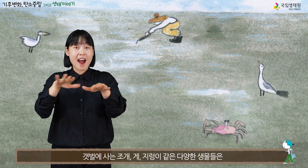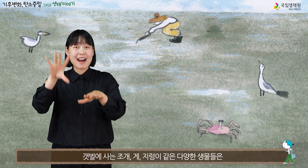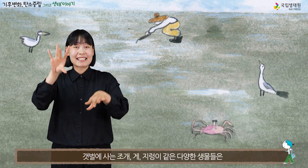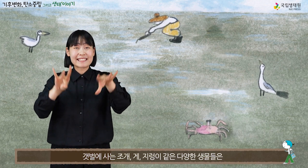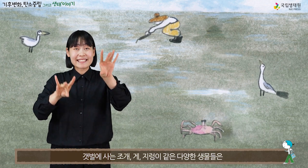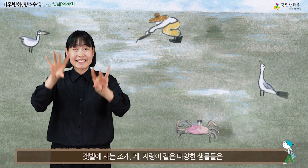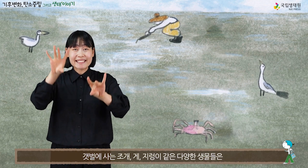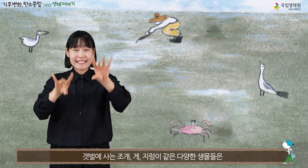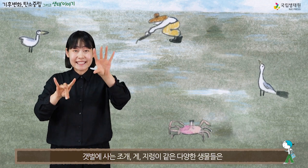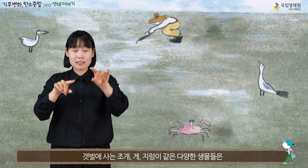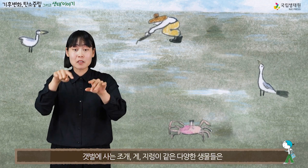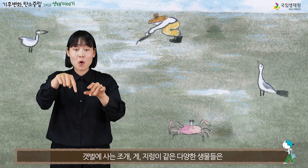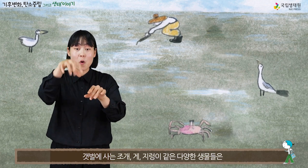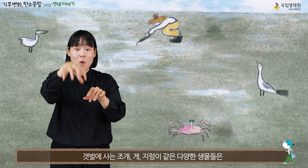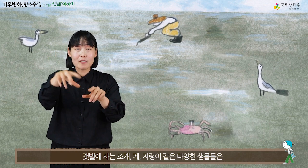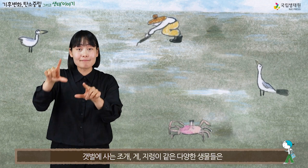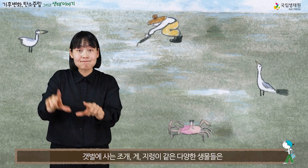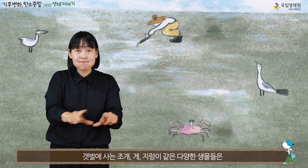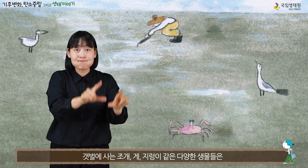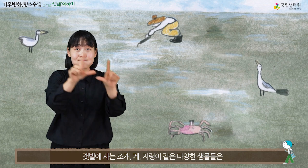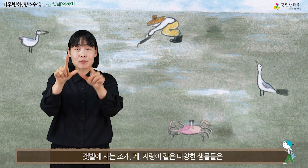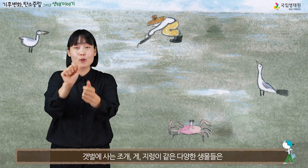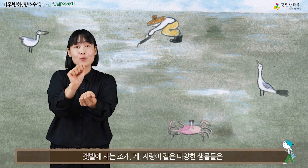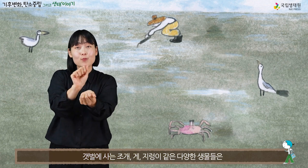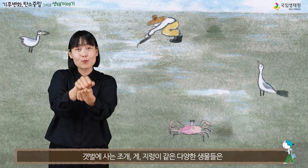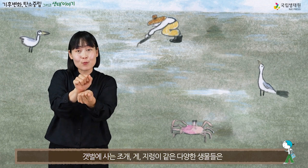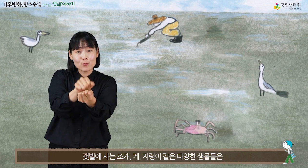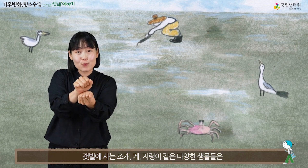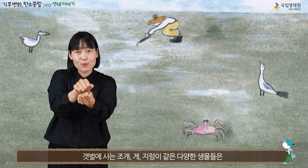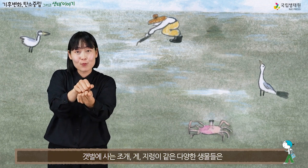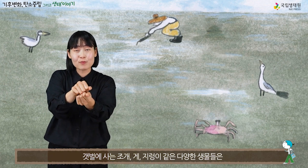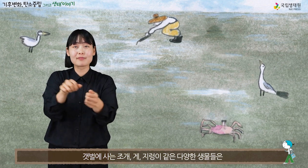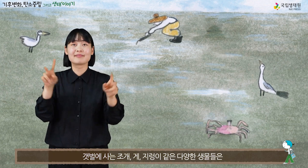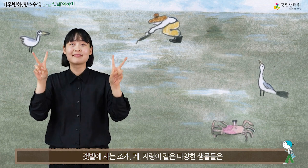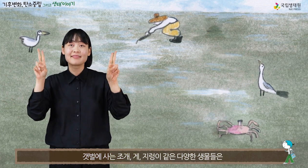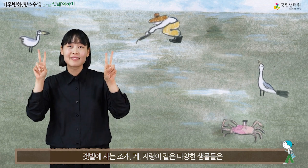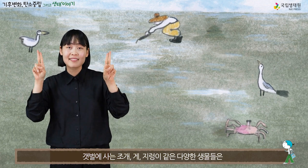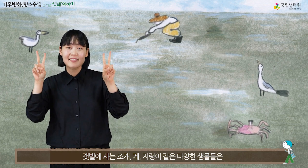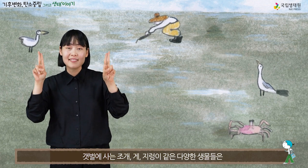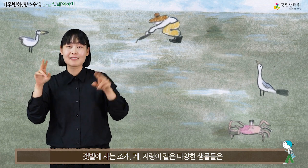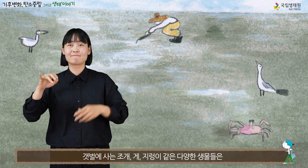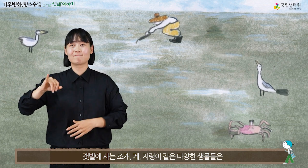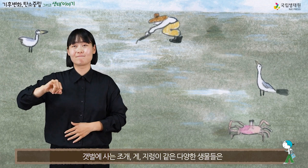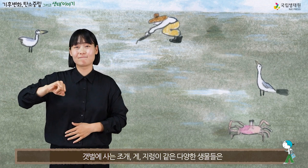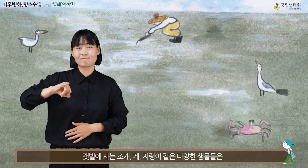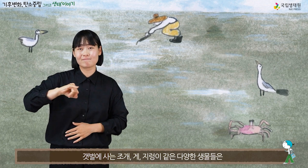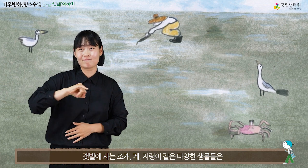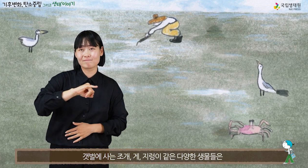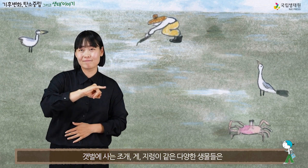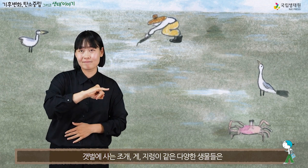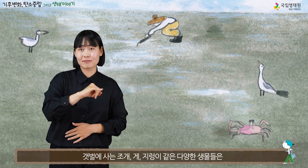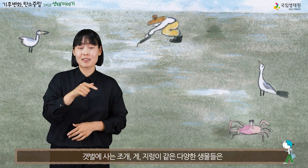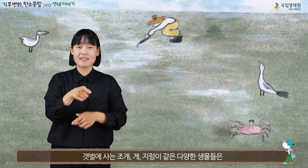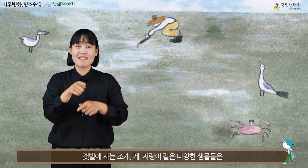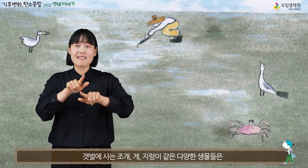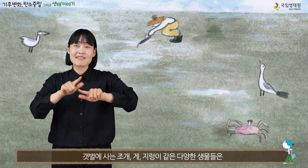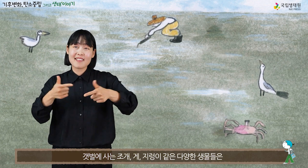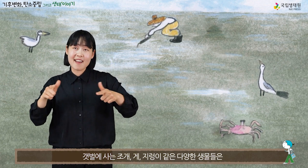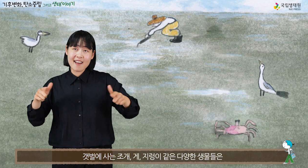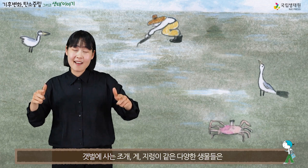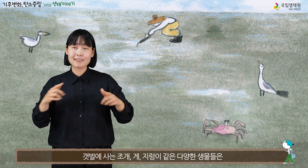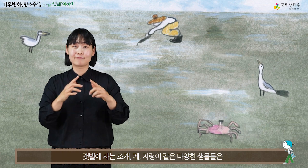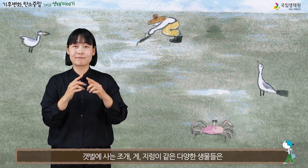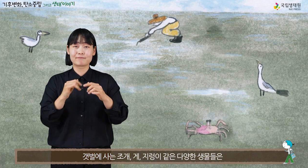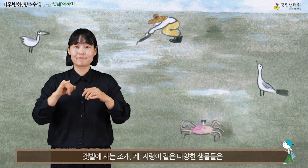갯벌에 사는 조개, 개, 지렁이 같은 다양한